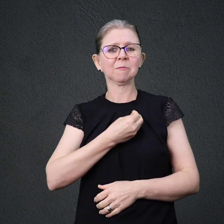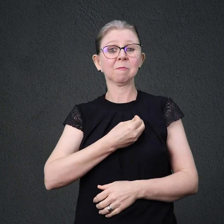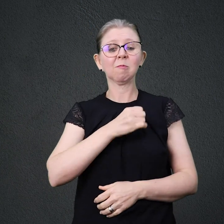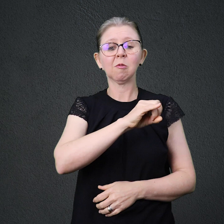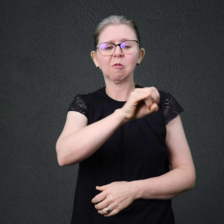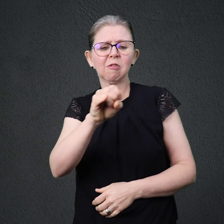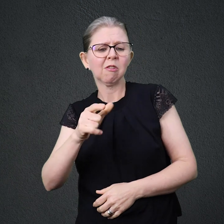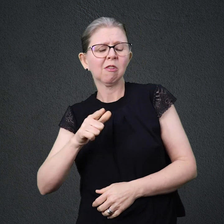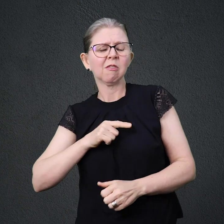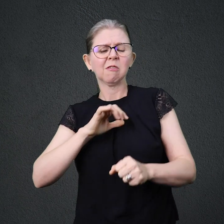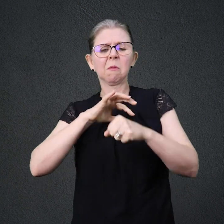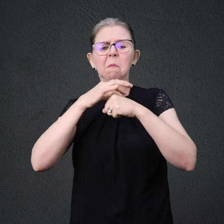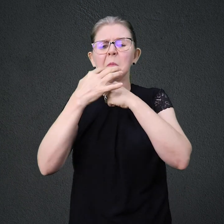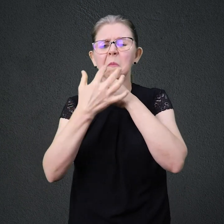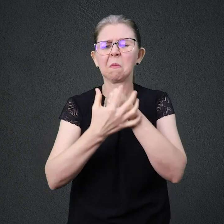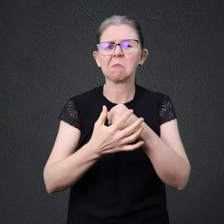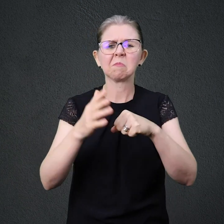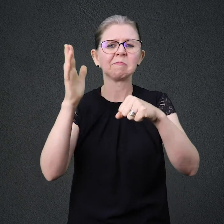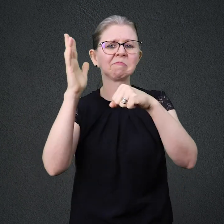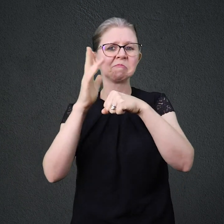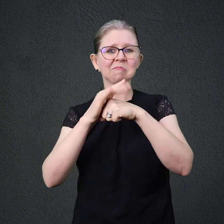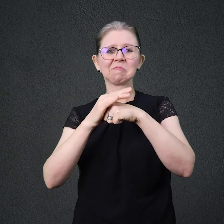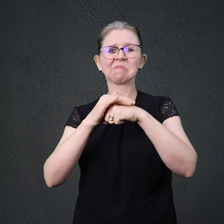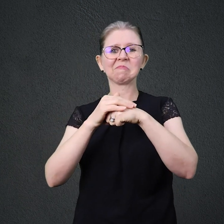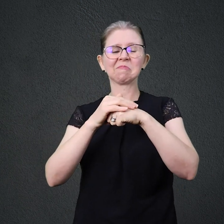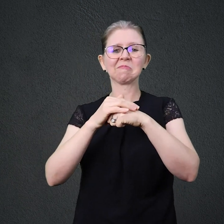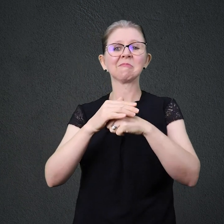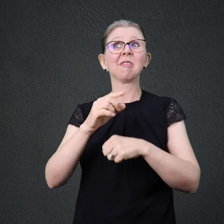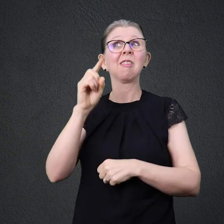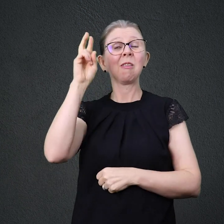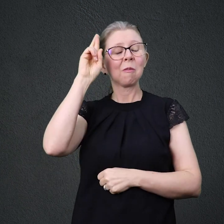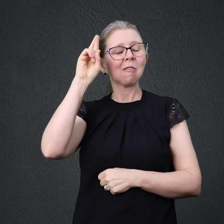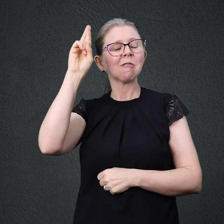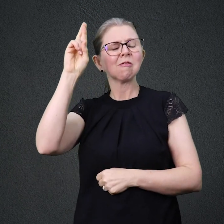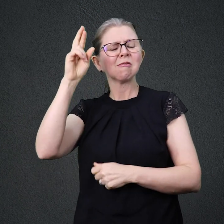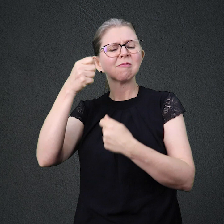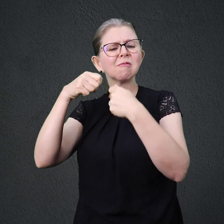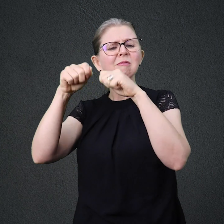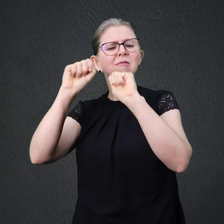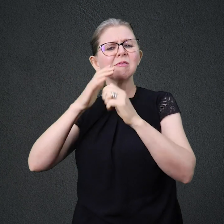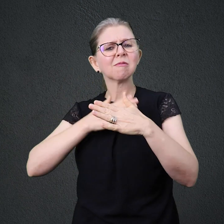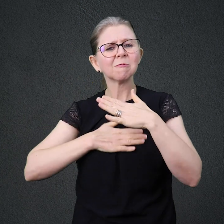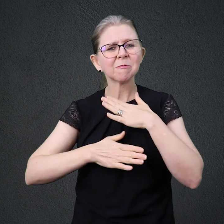ainda que sejamos contaminados O Senhor tranquilizará o nosso coração, pois não depende de atendimento médico,